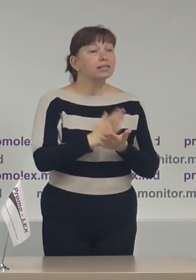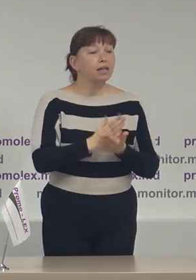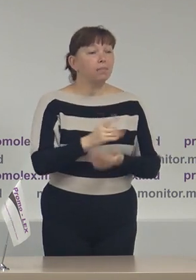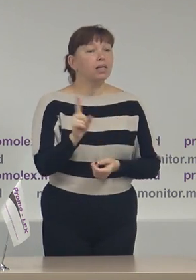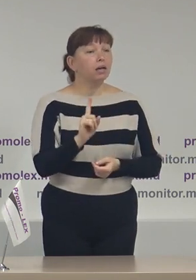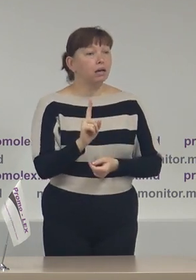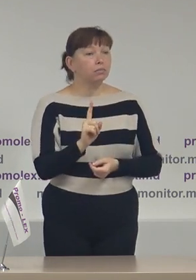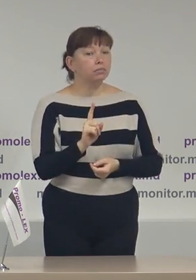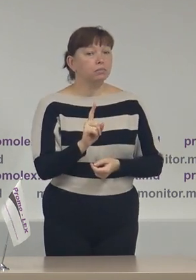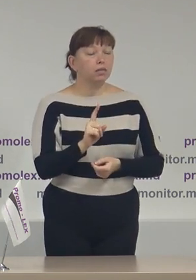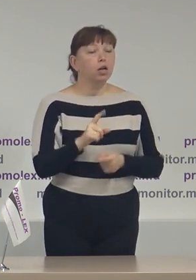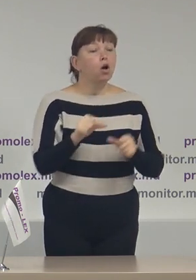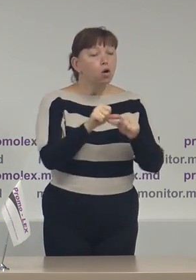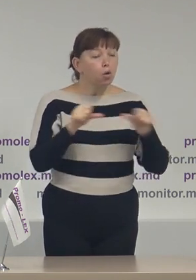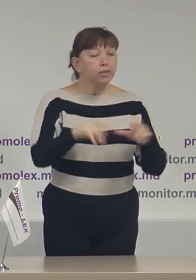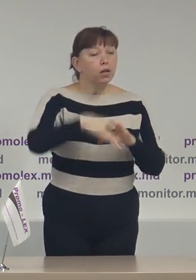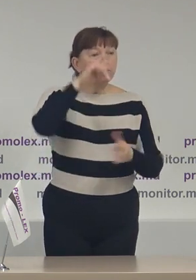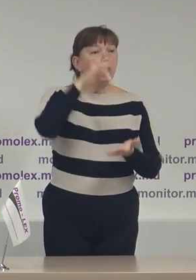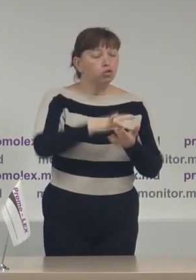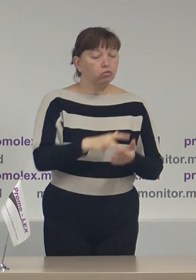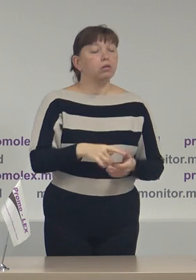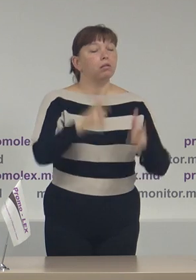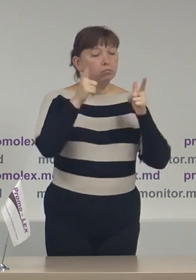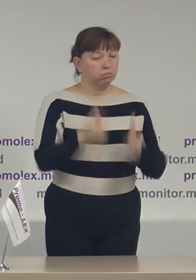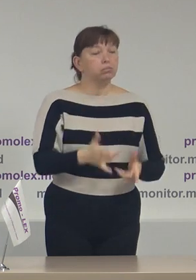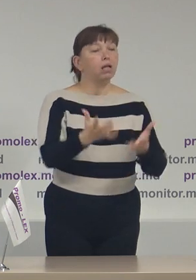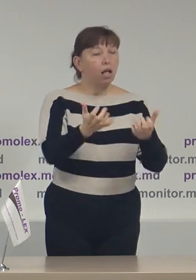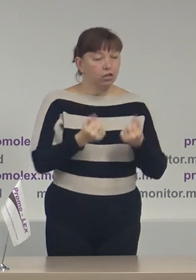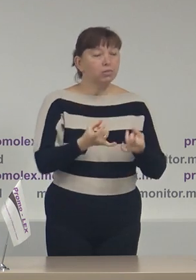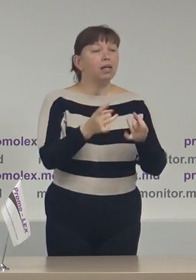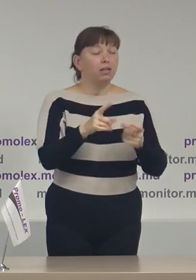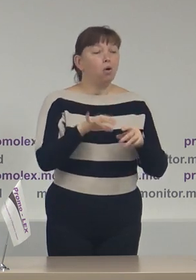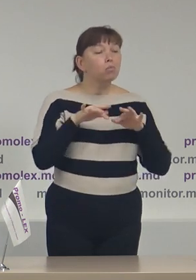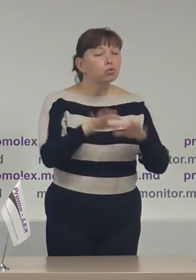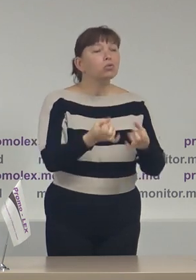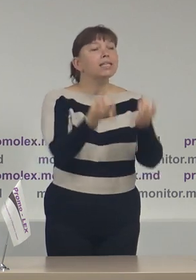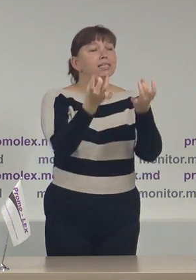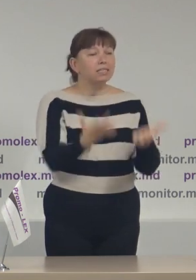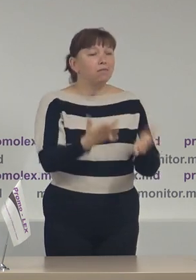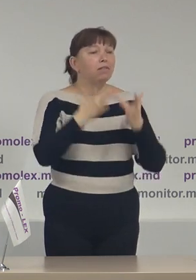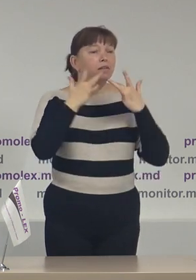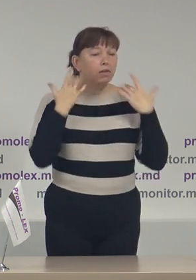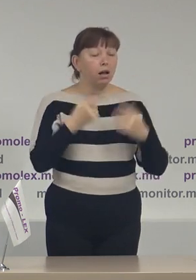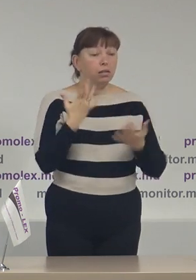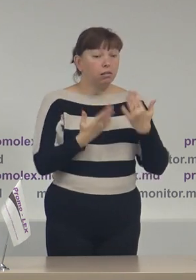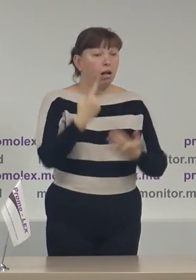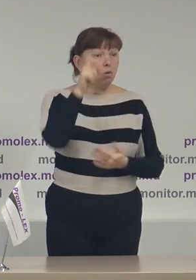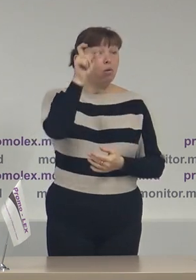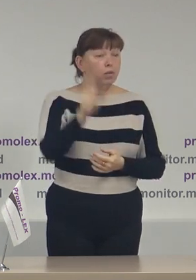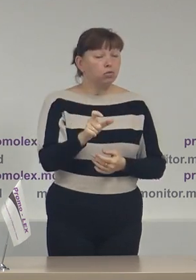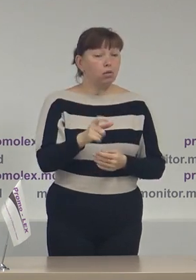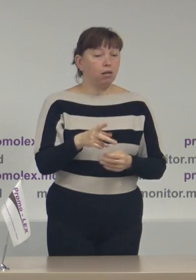Comisia Electorală Centrală a acceptat o procedură simplificată, adică dacă vreau persoană care